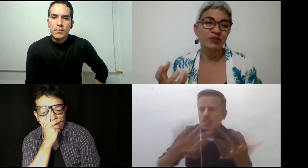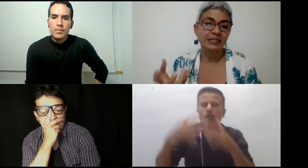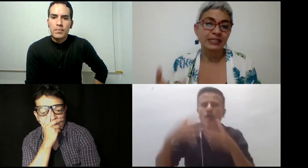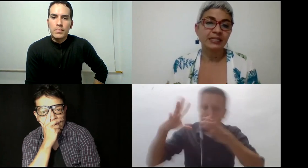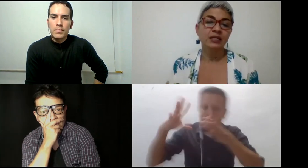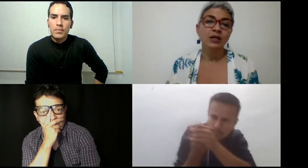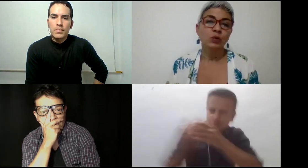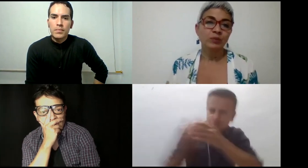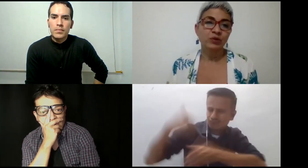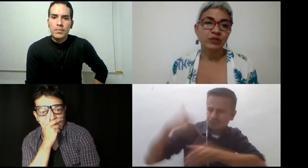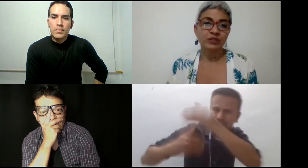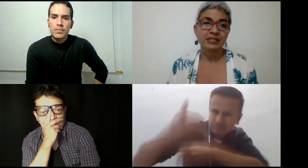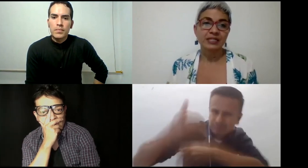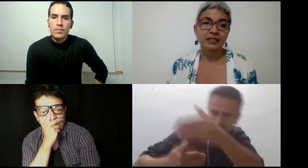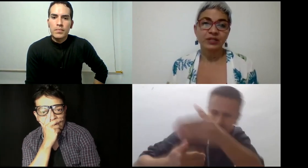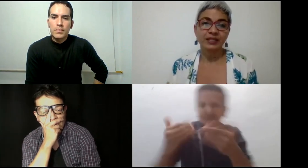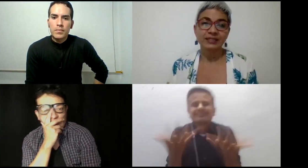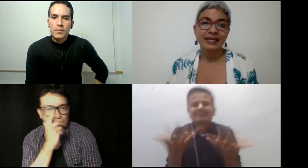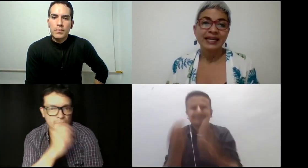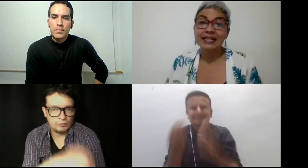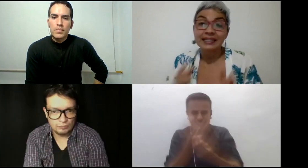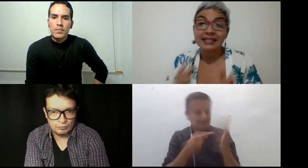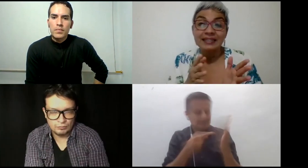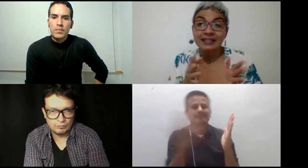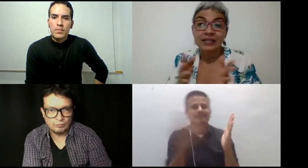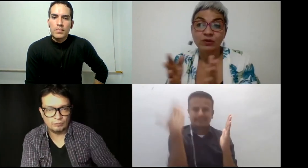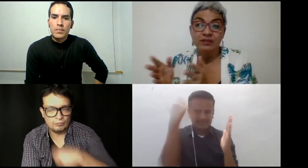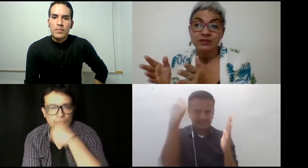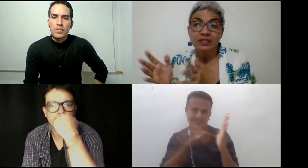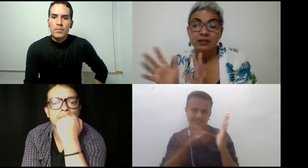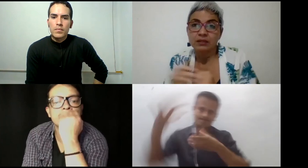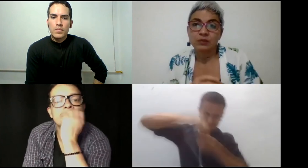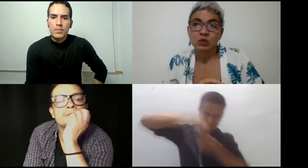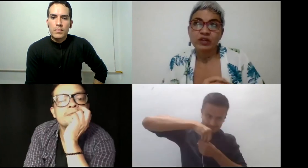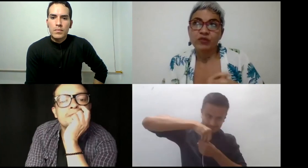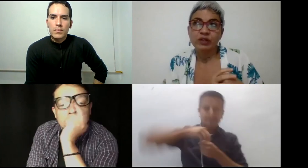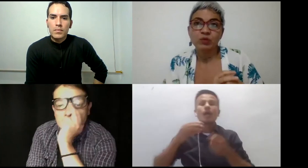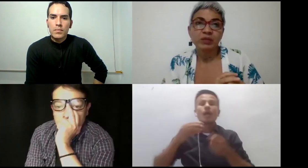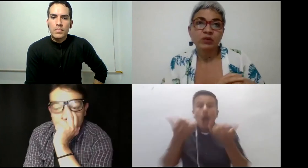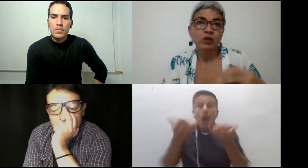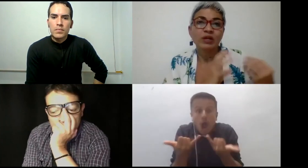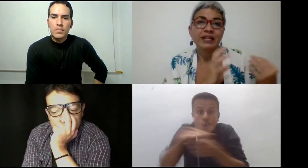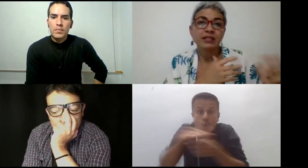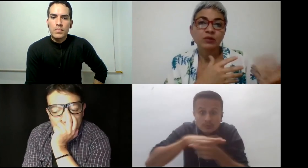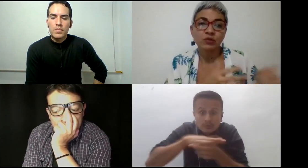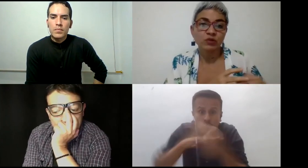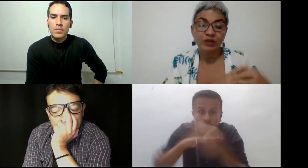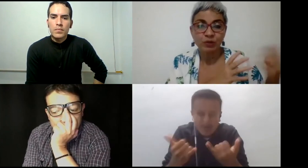tener allí un aporte sustancial de ustedes en la realidad de hoy. Sí, digamos, lo que fue en un momento el colectivo sordo fue